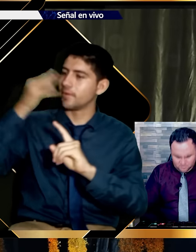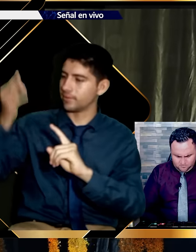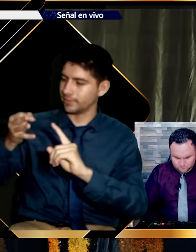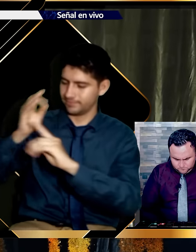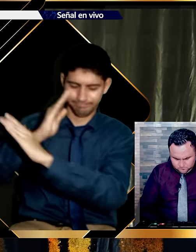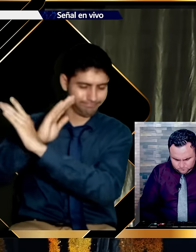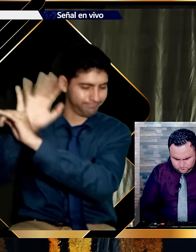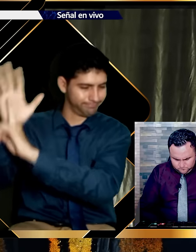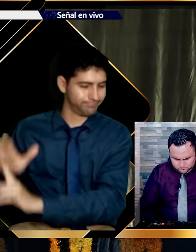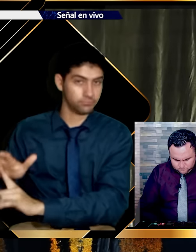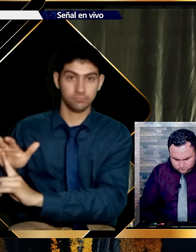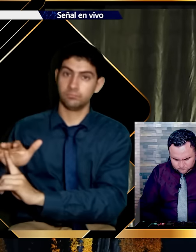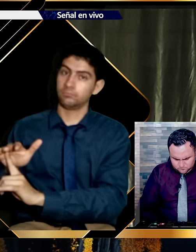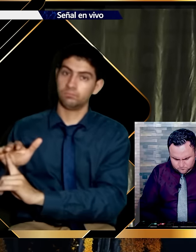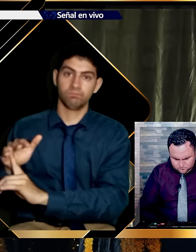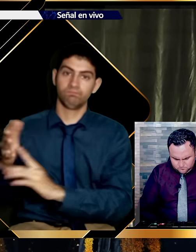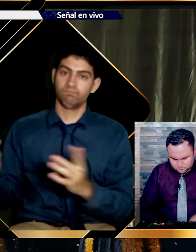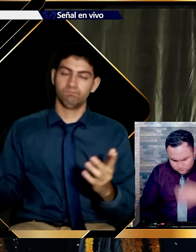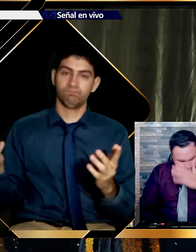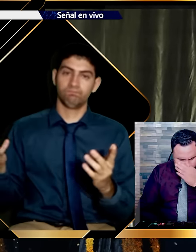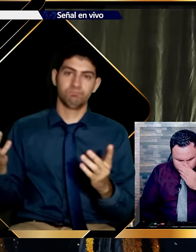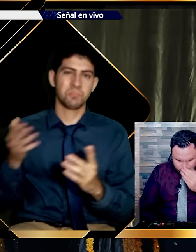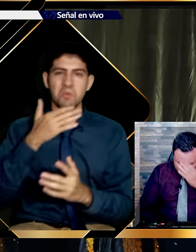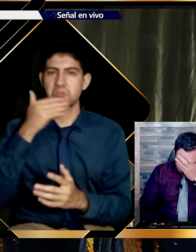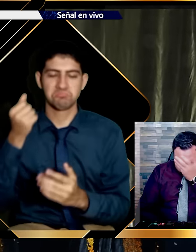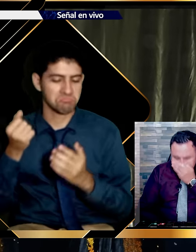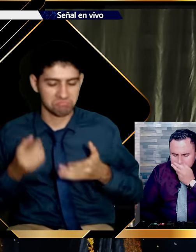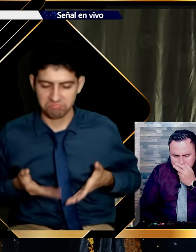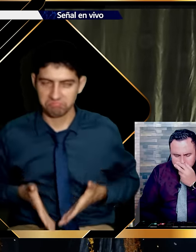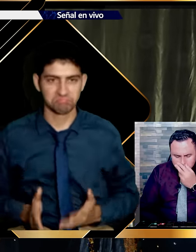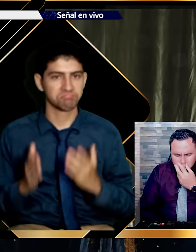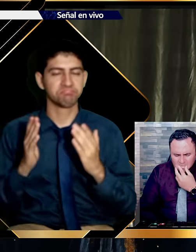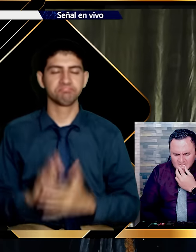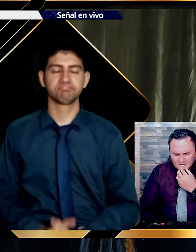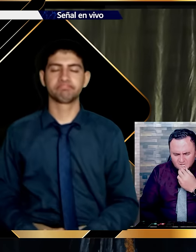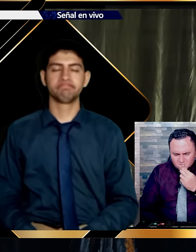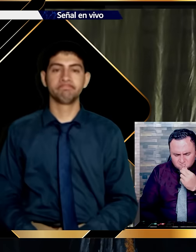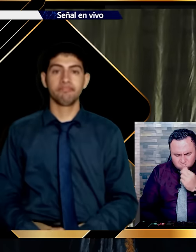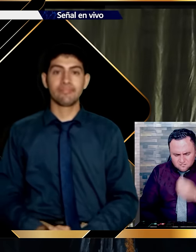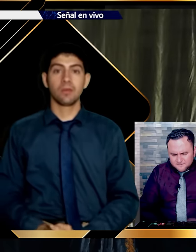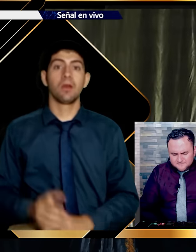del que teniendo la verdad la venda. Bueno le fuera al tal. No haber nacido.